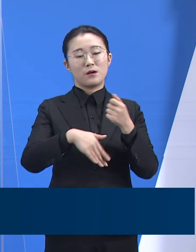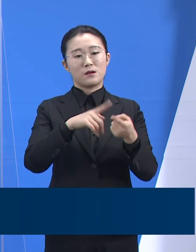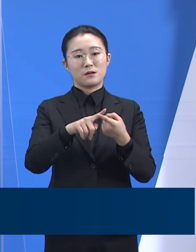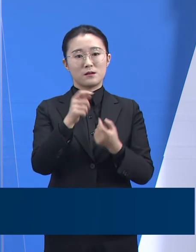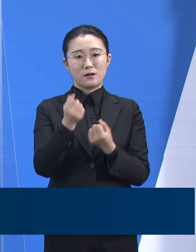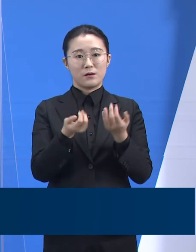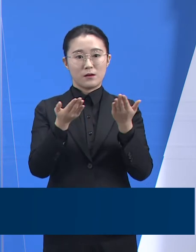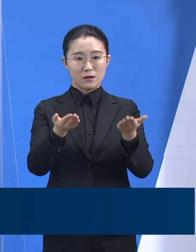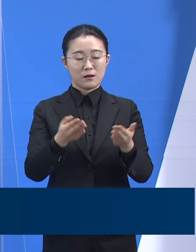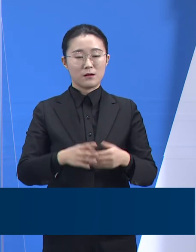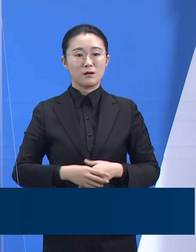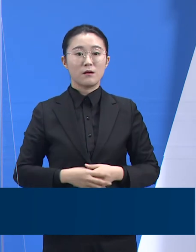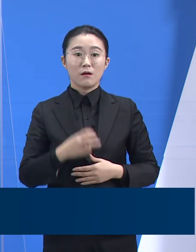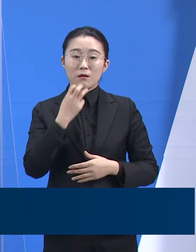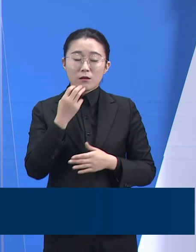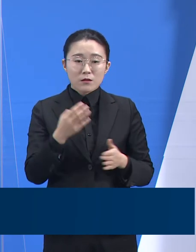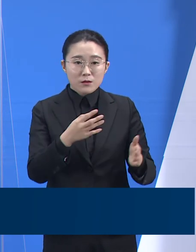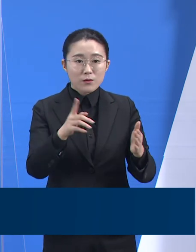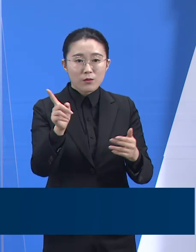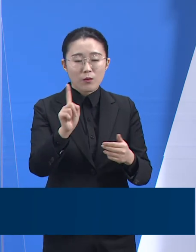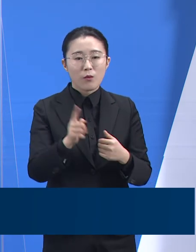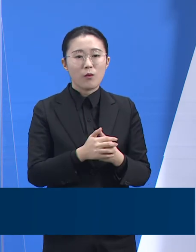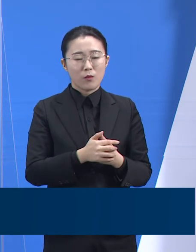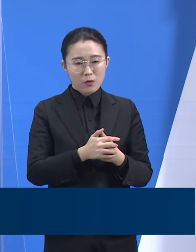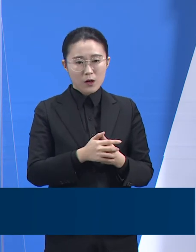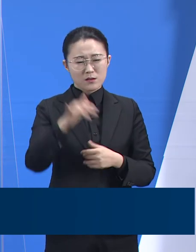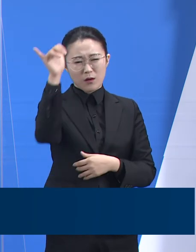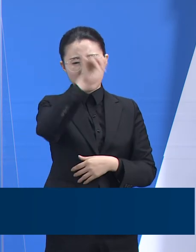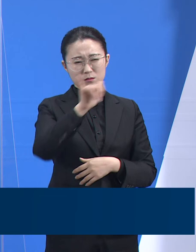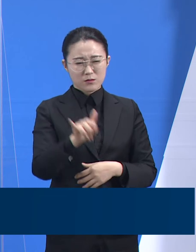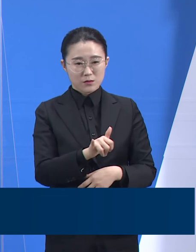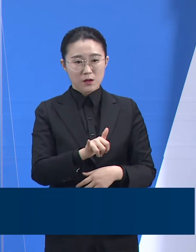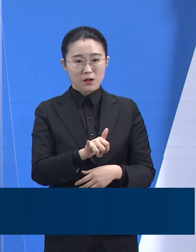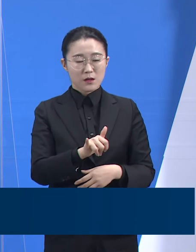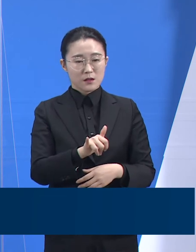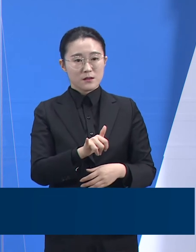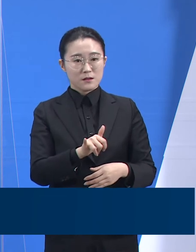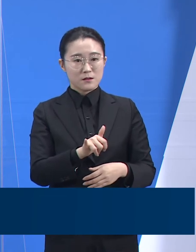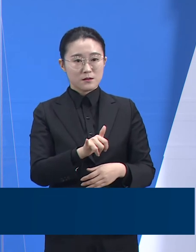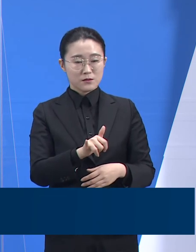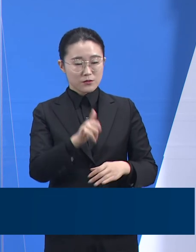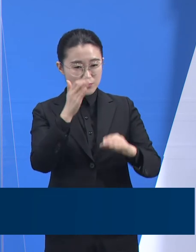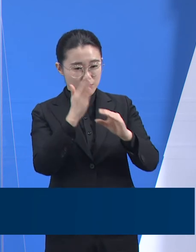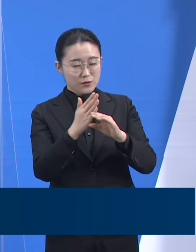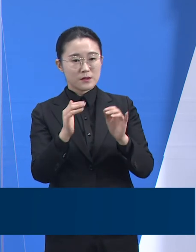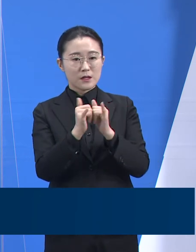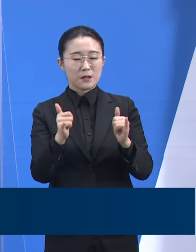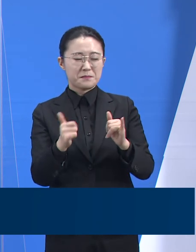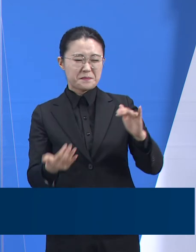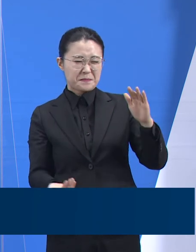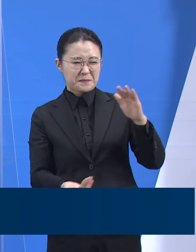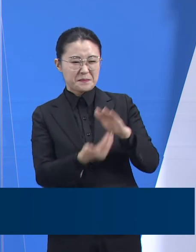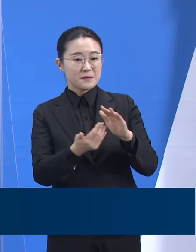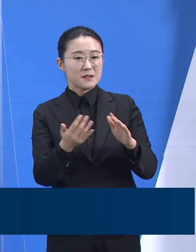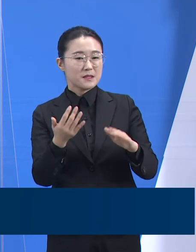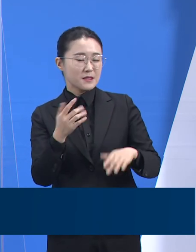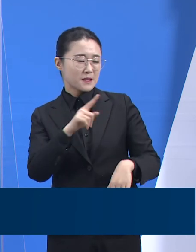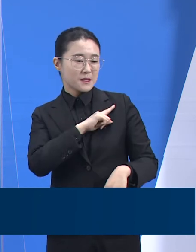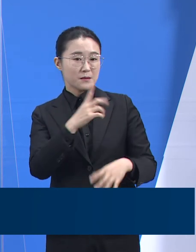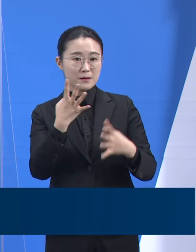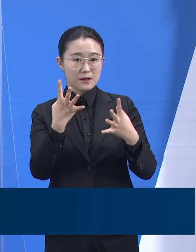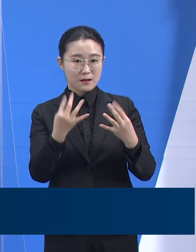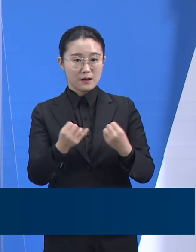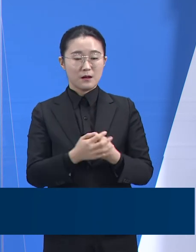17개 시도 중 인구가 가장 많습니다. 특히 요양병원, 요양시설, 복지시설 등이 많아서 고위험 인구도 매우